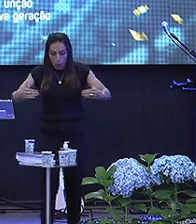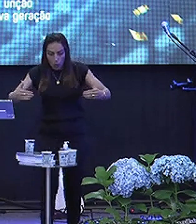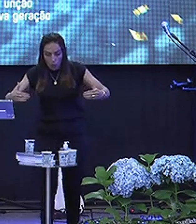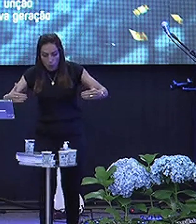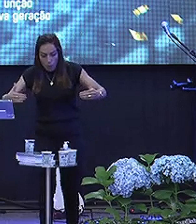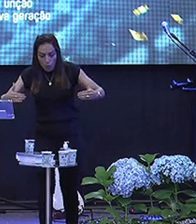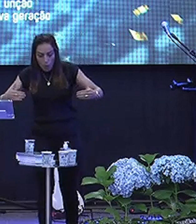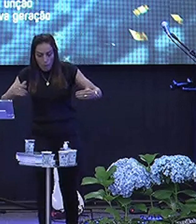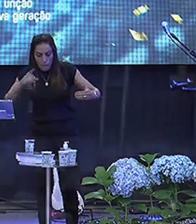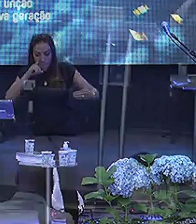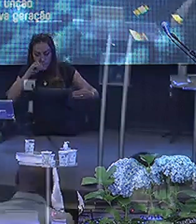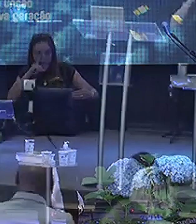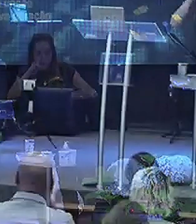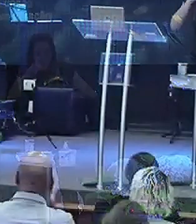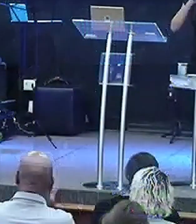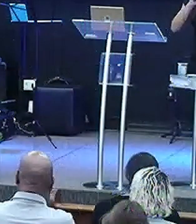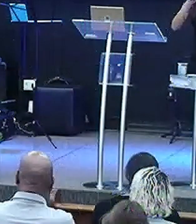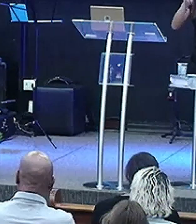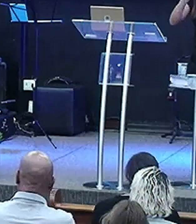Isso é um vale